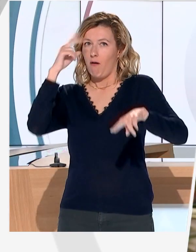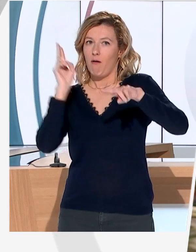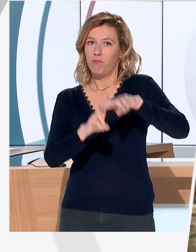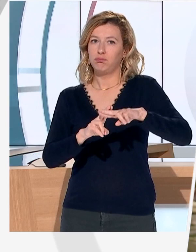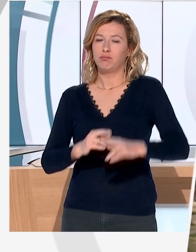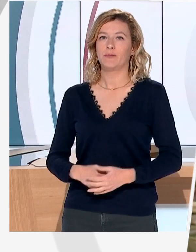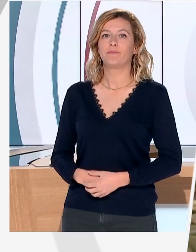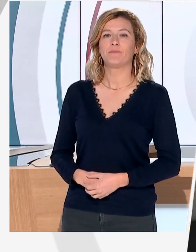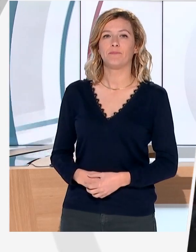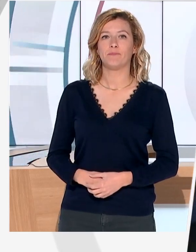Je l'aurais attendu ici.